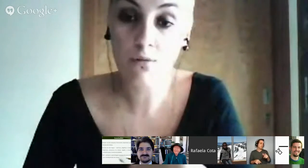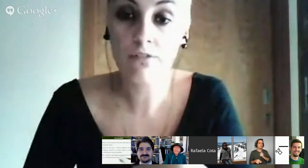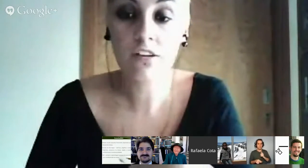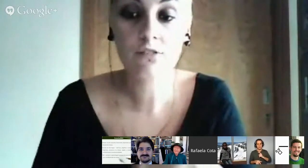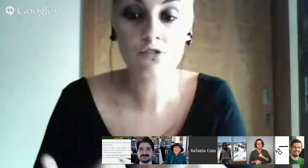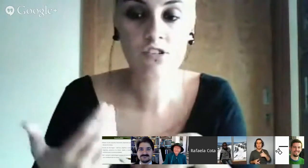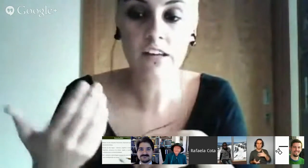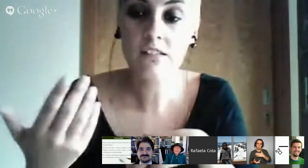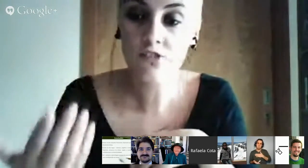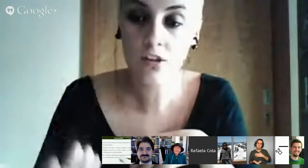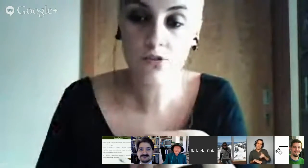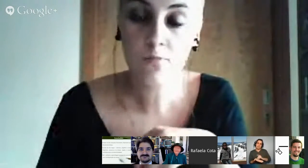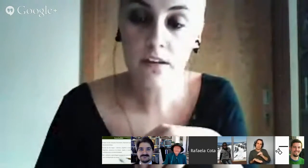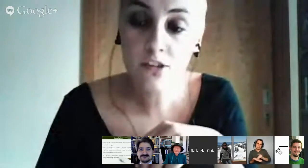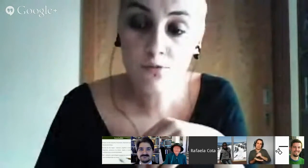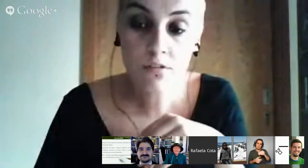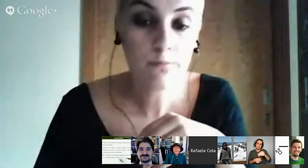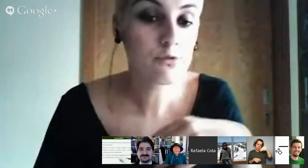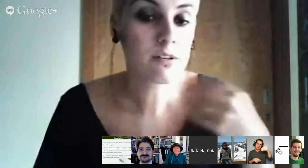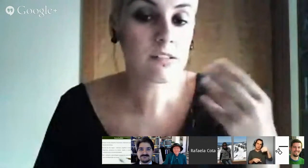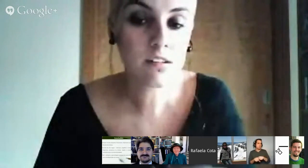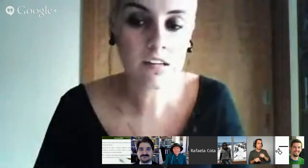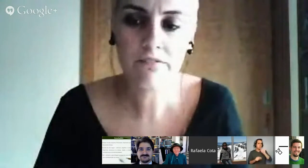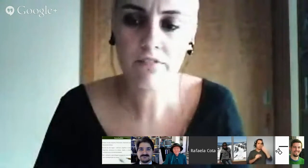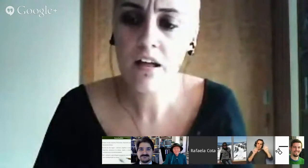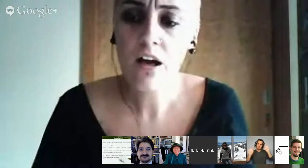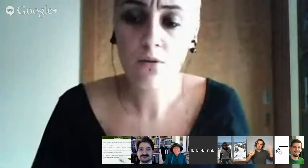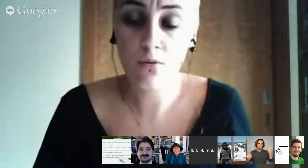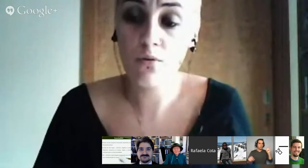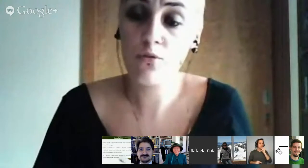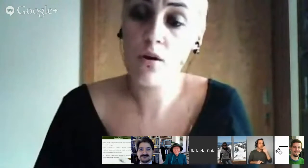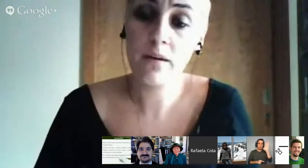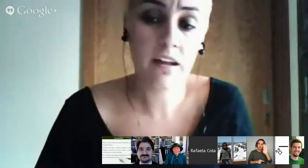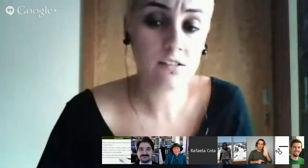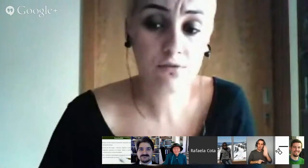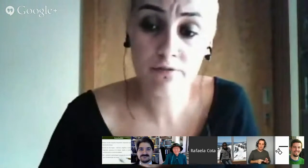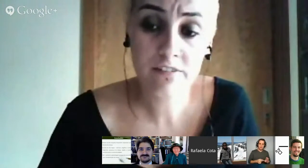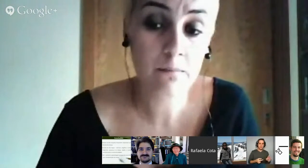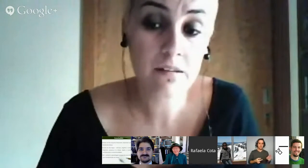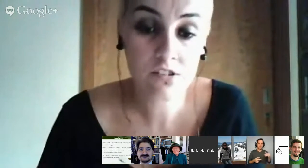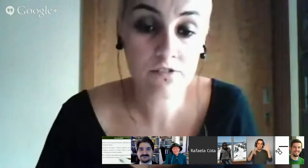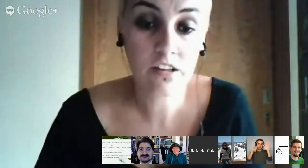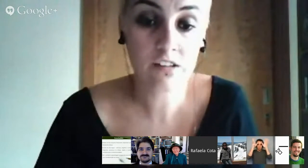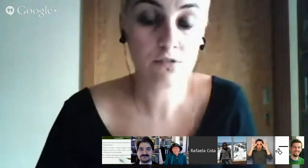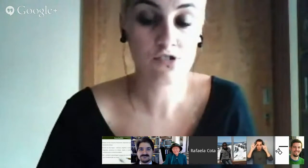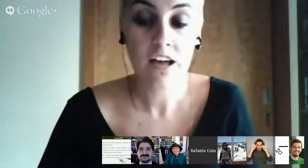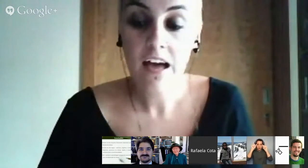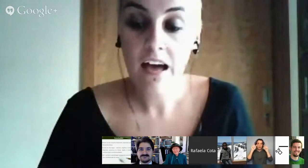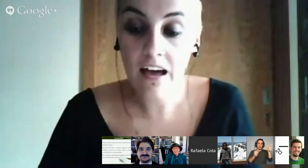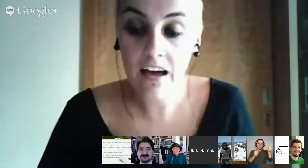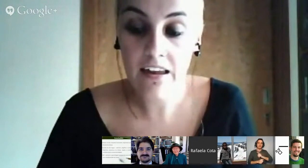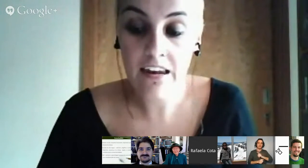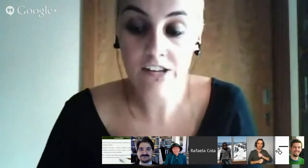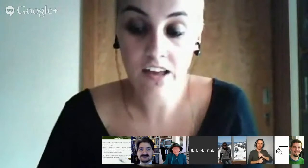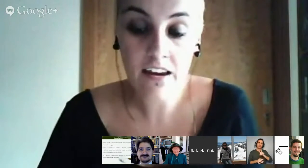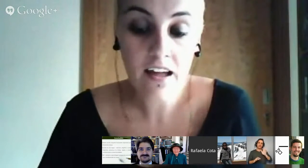como investigações que já existem em outros países por exemplo no Brasil a nível com a Maria antes de tudo que tem imensas investigações nesta área